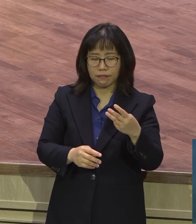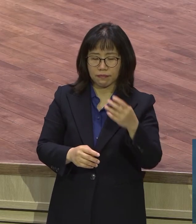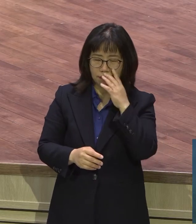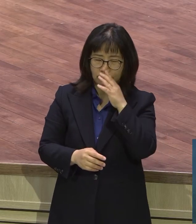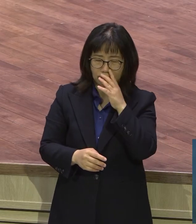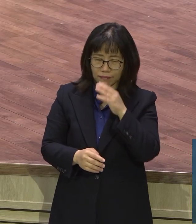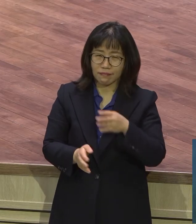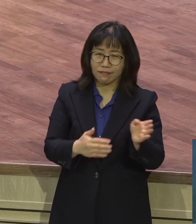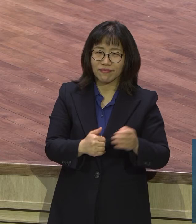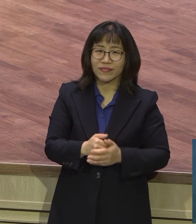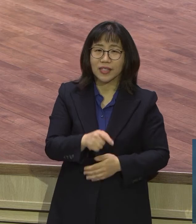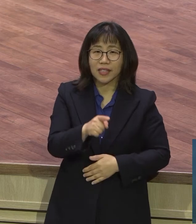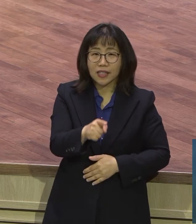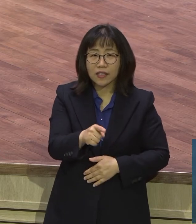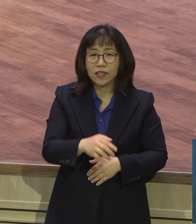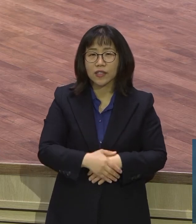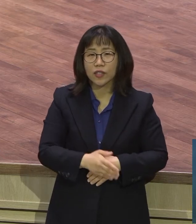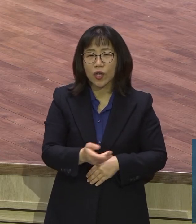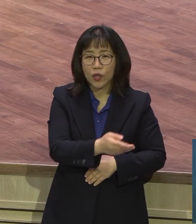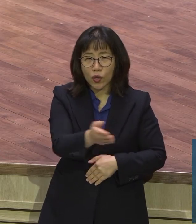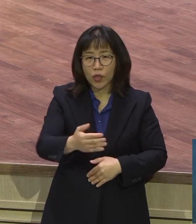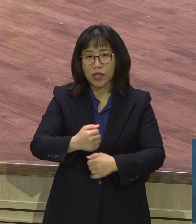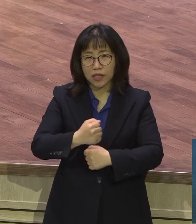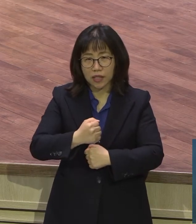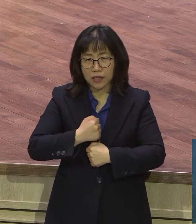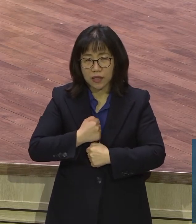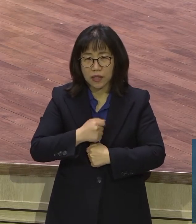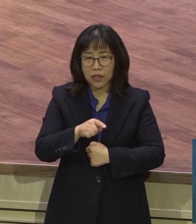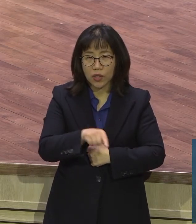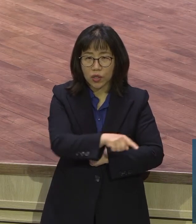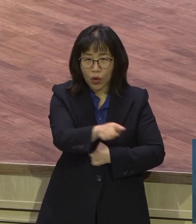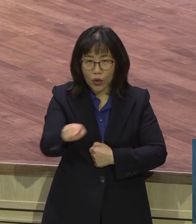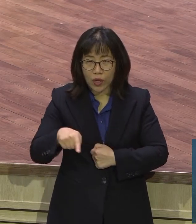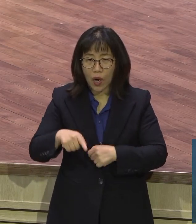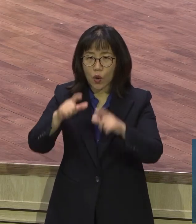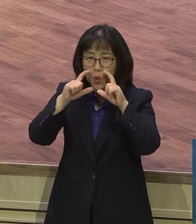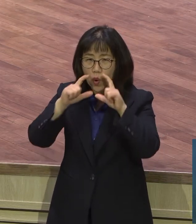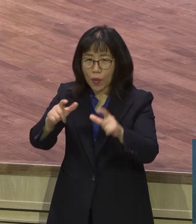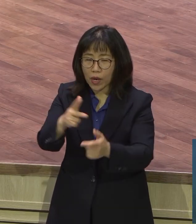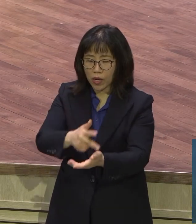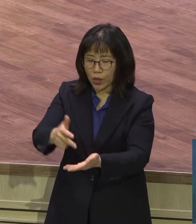나의 절기들이니 너희가 성외로 공포할 여호와의 절기들이니라.